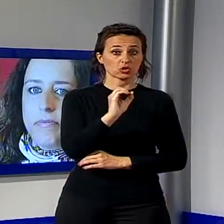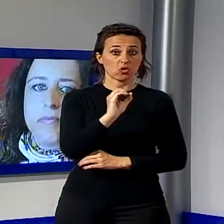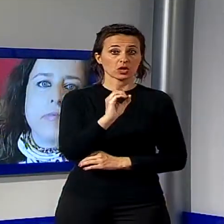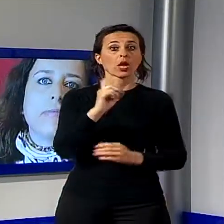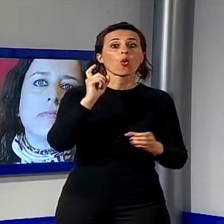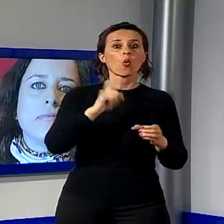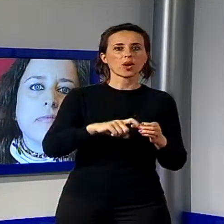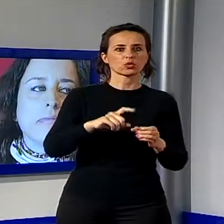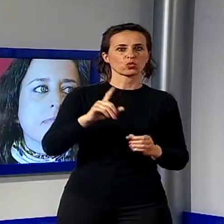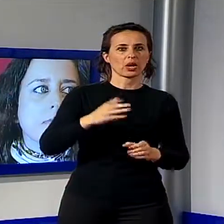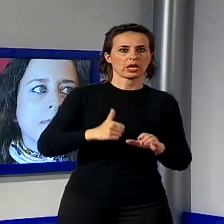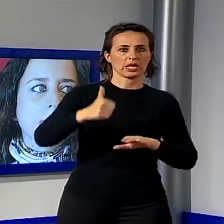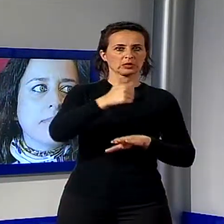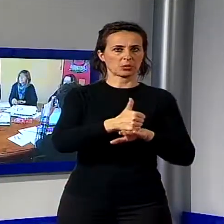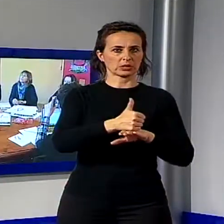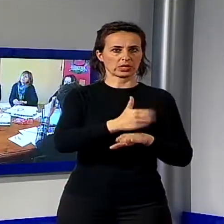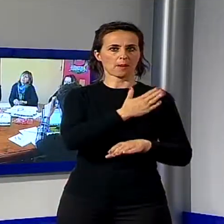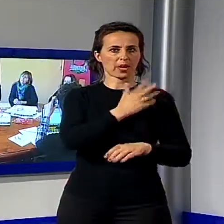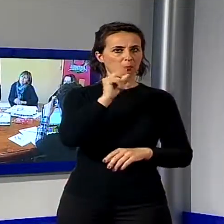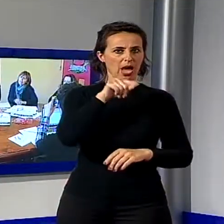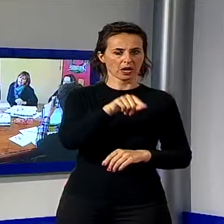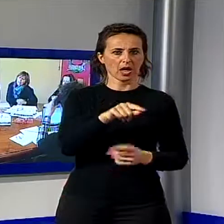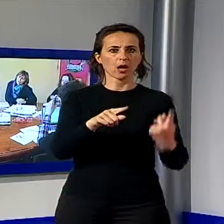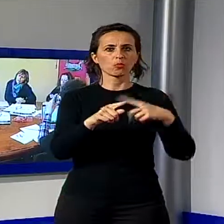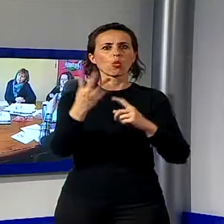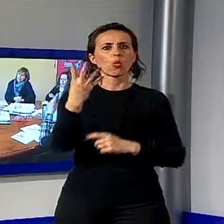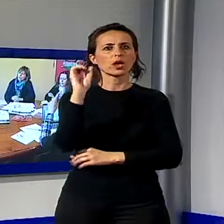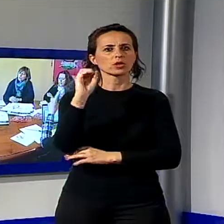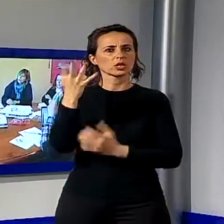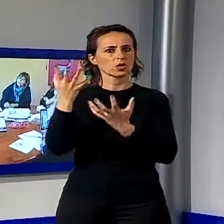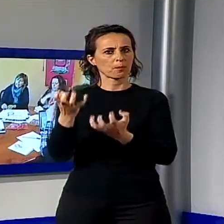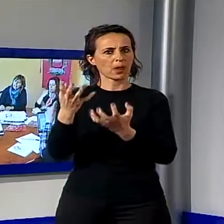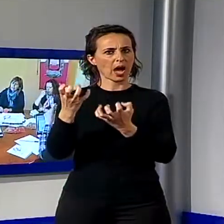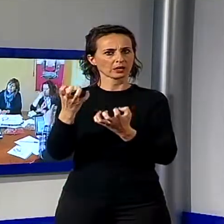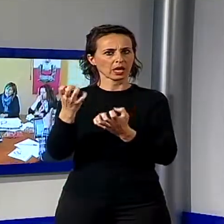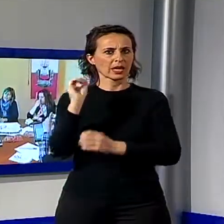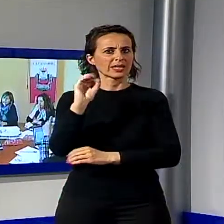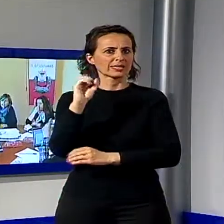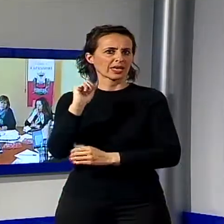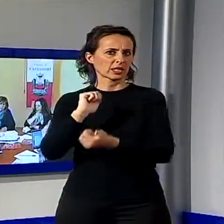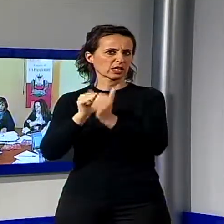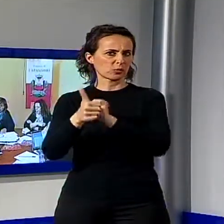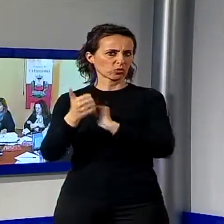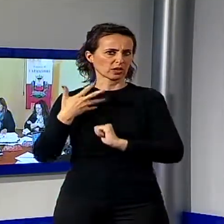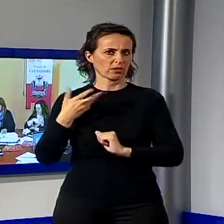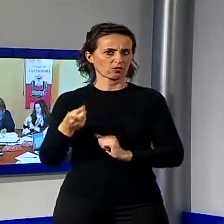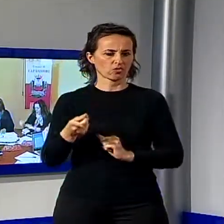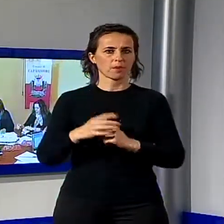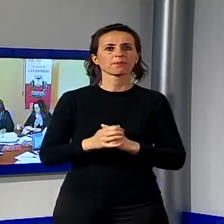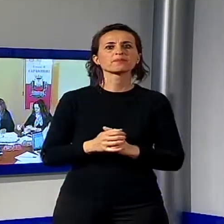tante lezioni pratiche che saranno tenute dal maestro Cesare del Pellegrino. L'iniziativa è stata presentata nel corso di una conferenza stampa